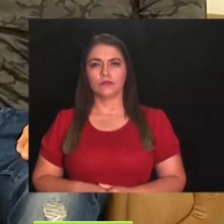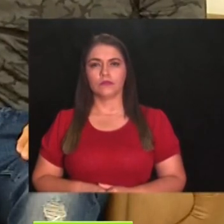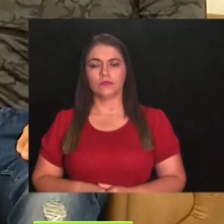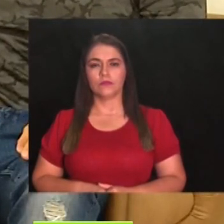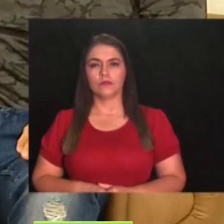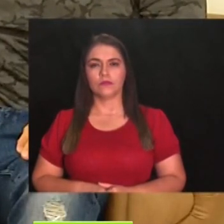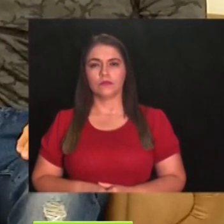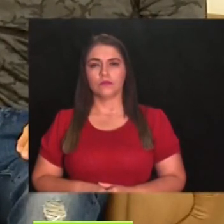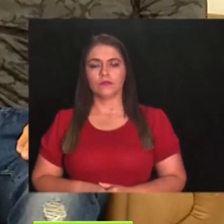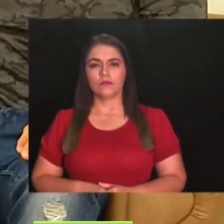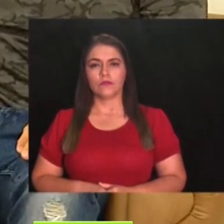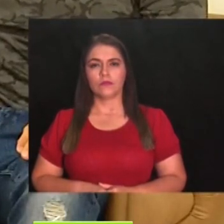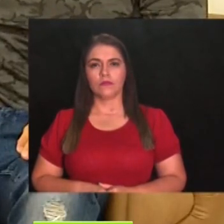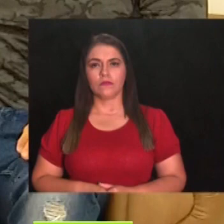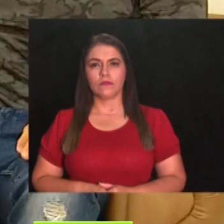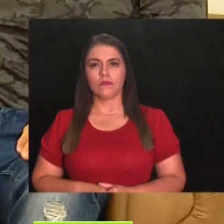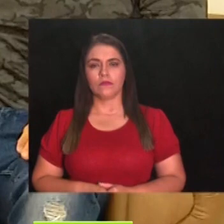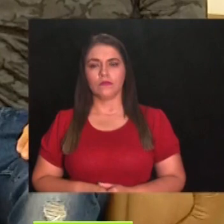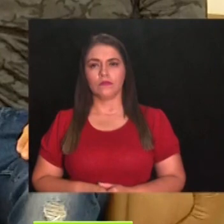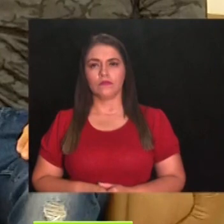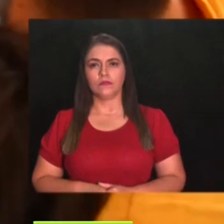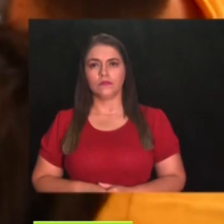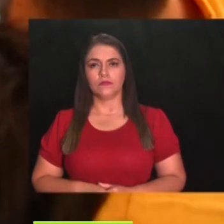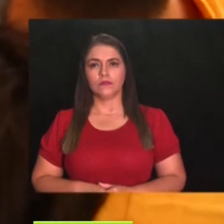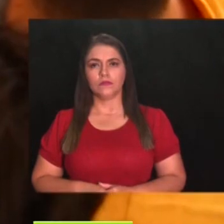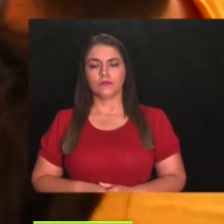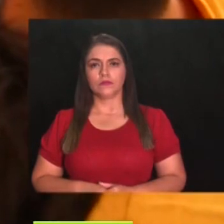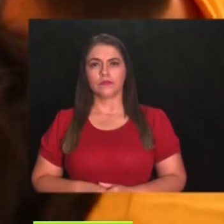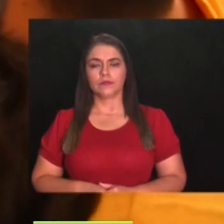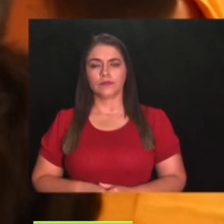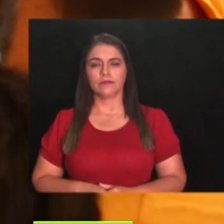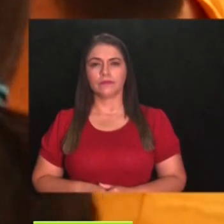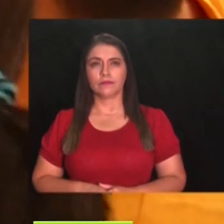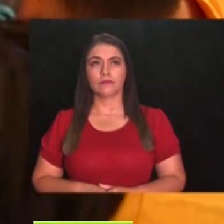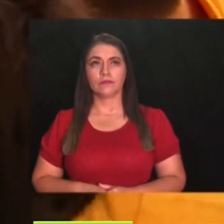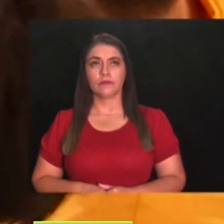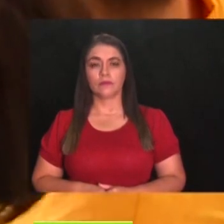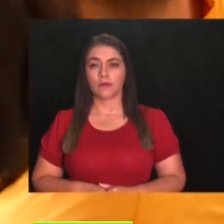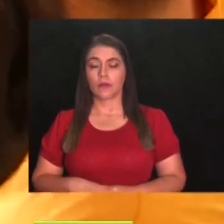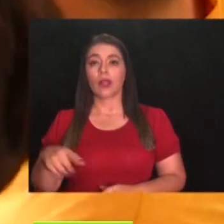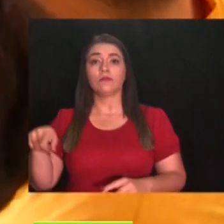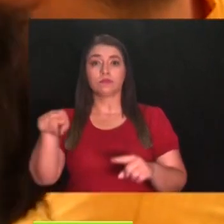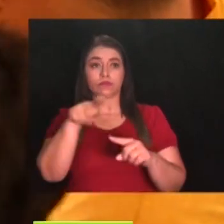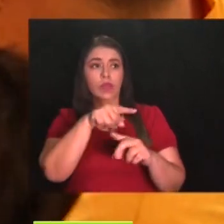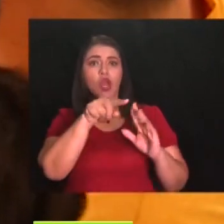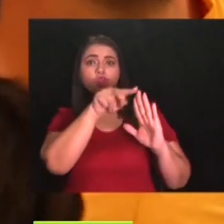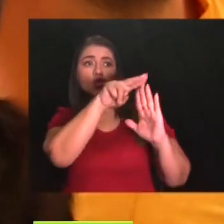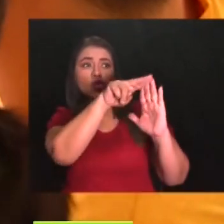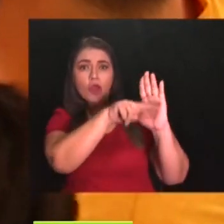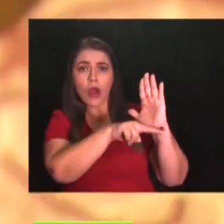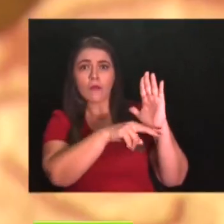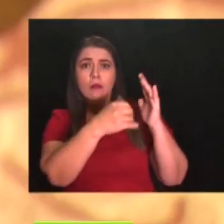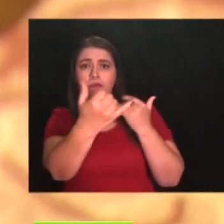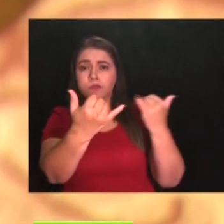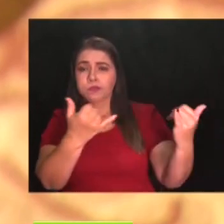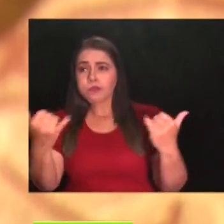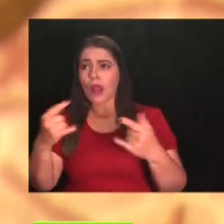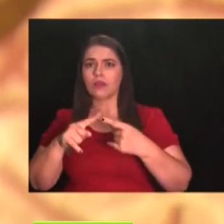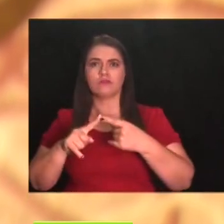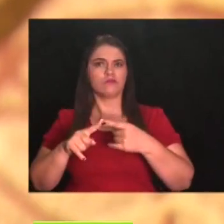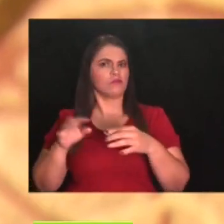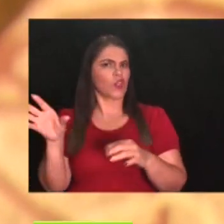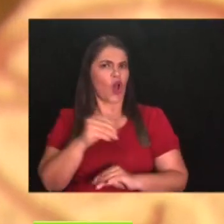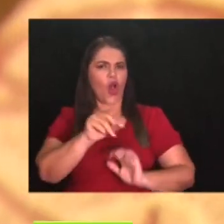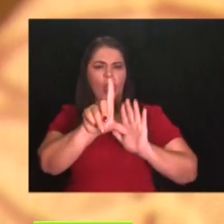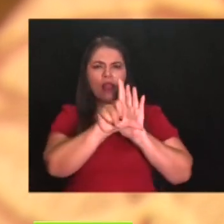yo como aviso a las autoridades, no sé cuál es el proceso a seguir. Es que aunque exista toda la normativa y aunque la rama judicial tenga todo